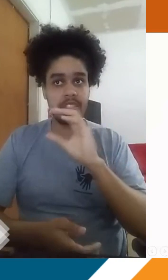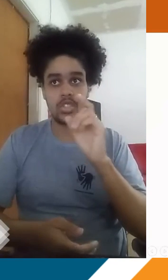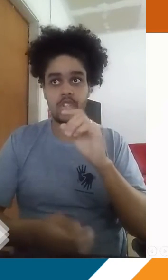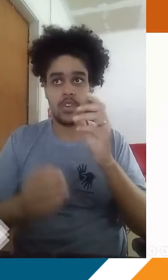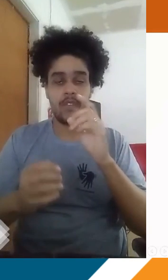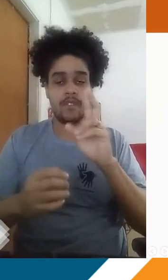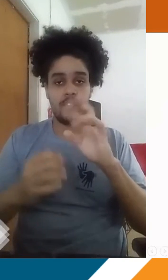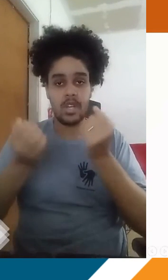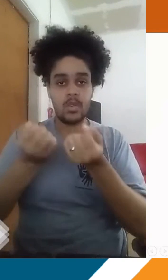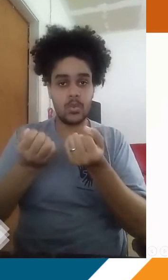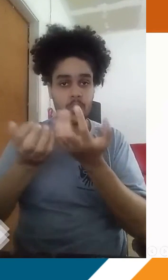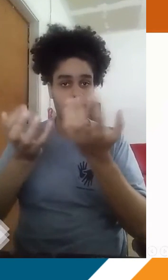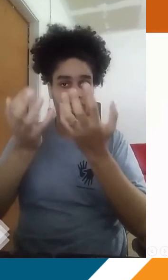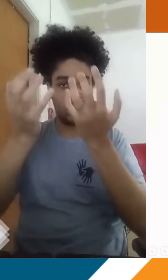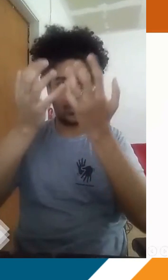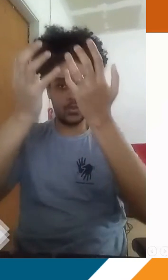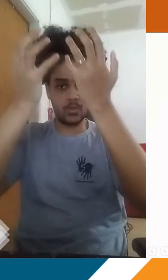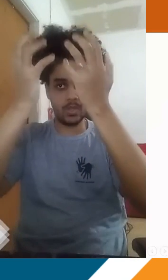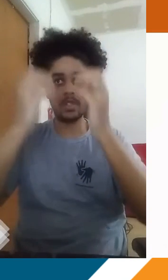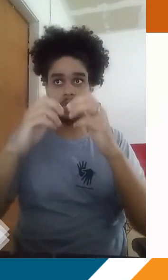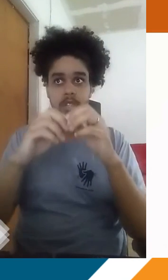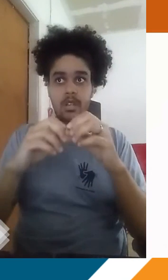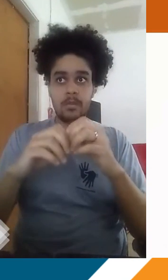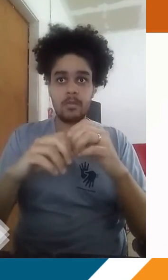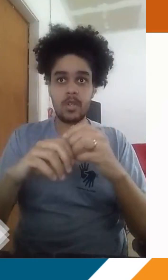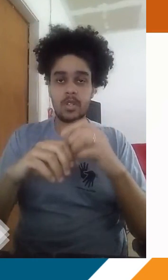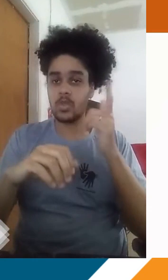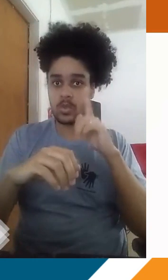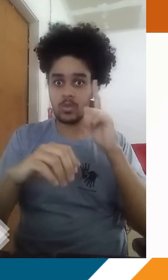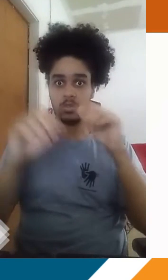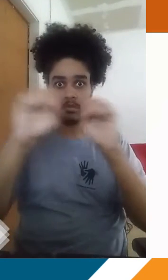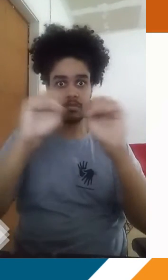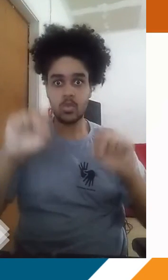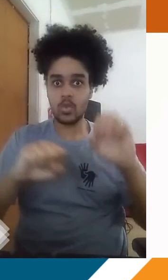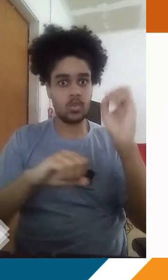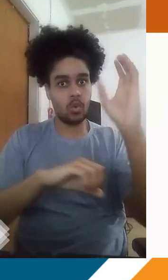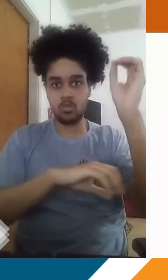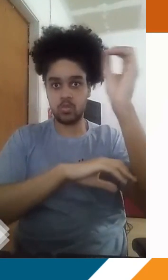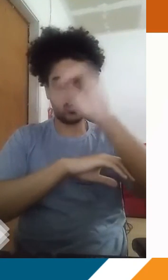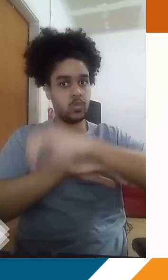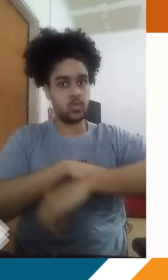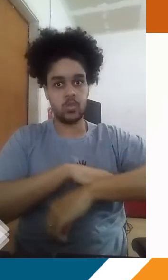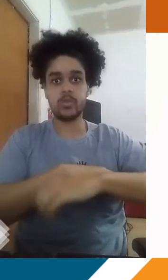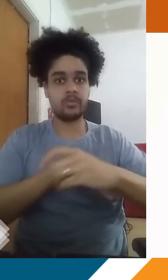vai subindo, porque a Terra está esfriando e o sol foi embora, né? Para manter esse sistema, o sol não está mais ali para